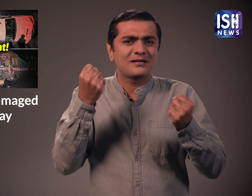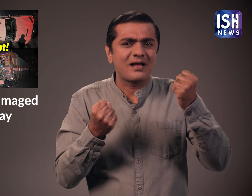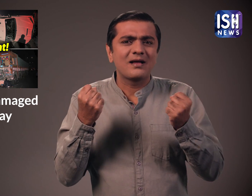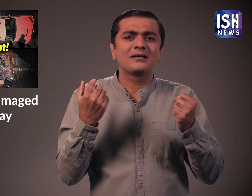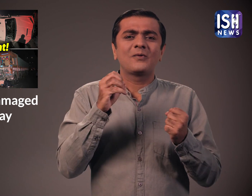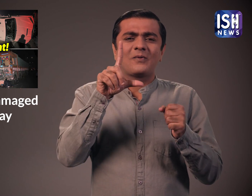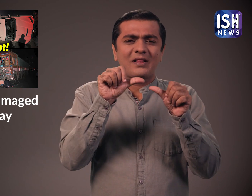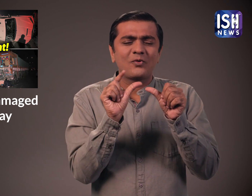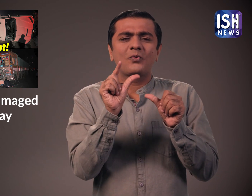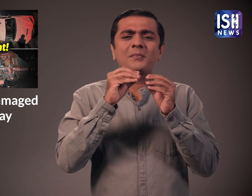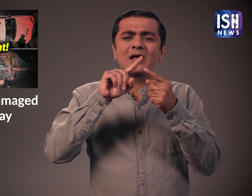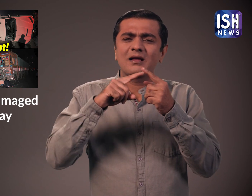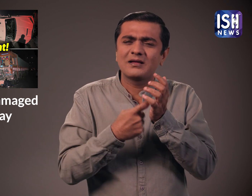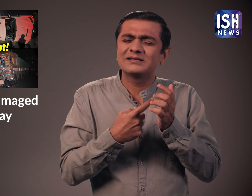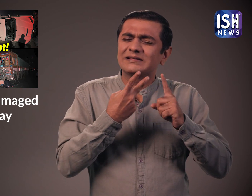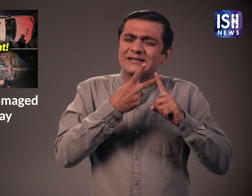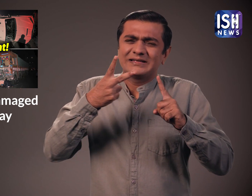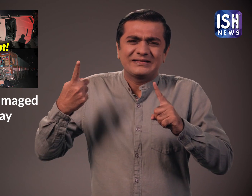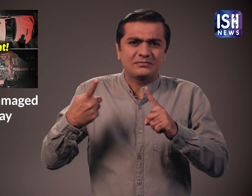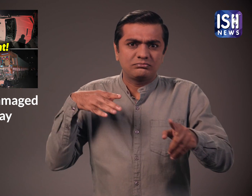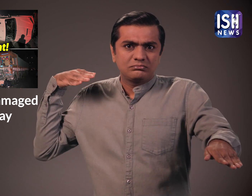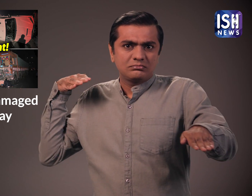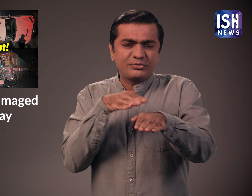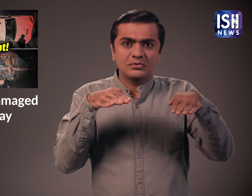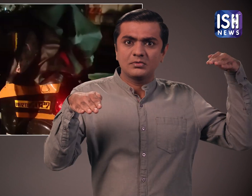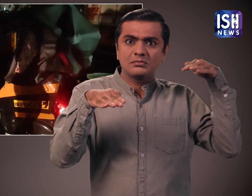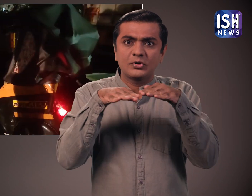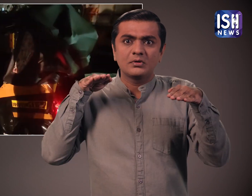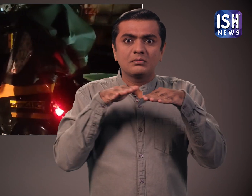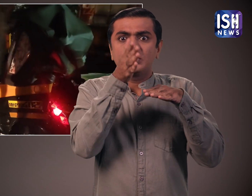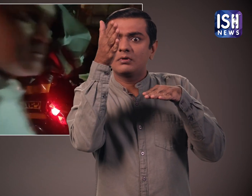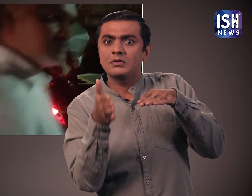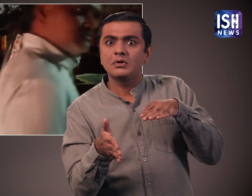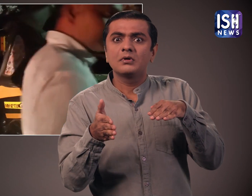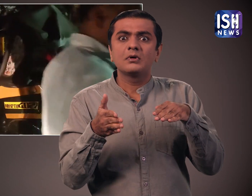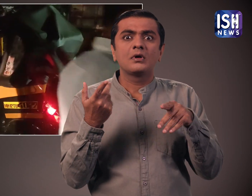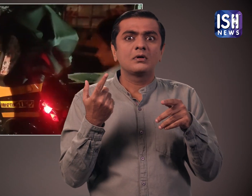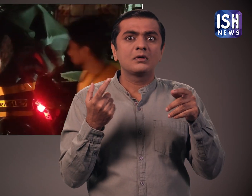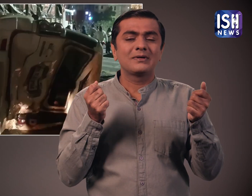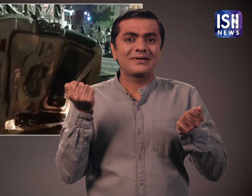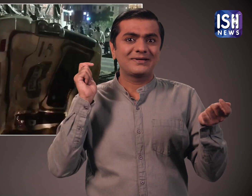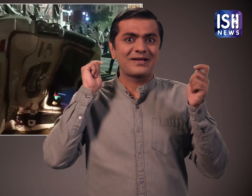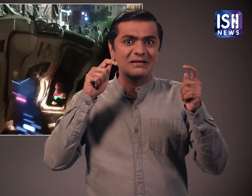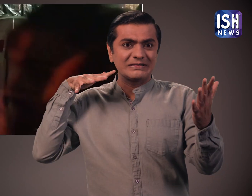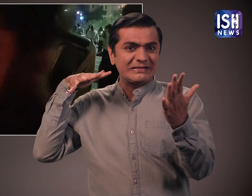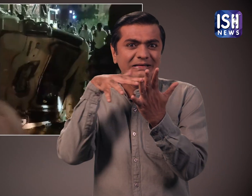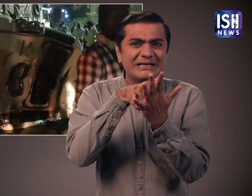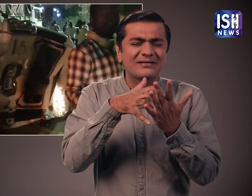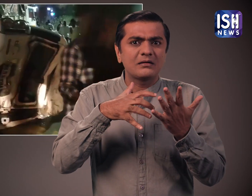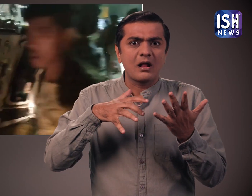आधी के बीज भारी टककर हुई एक ट्रक